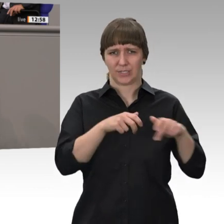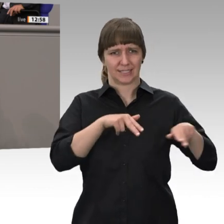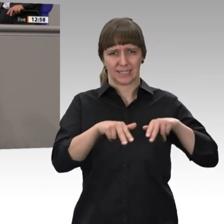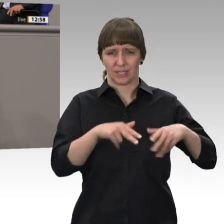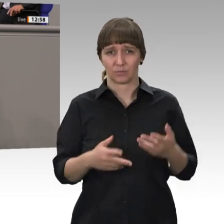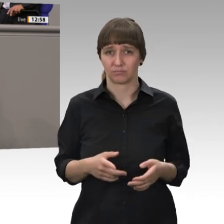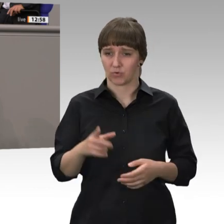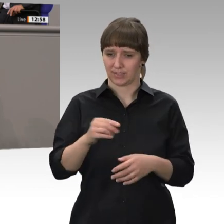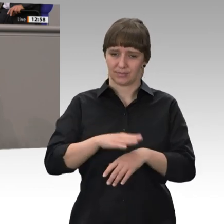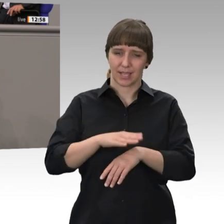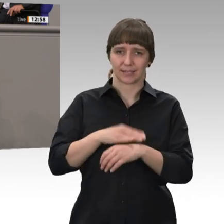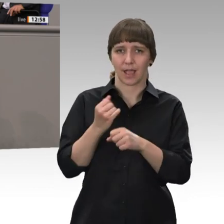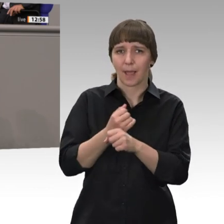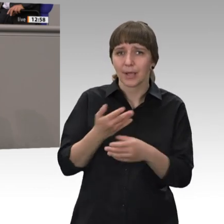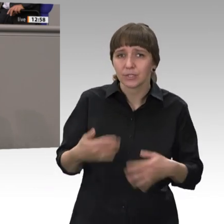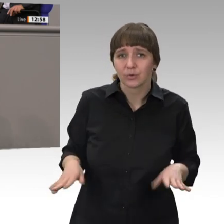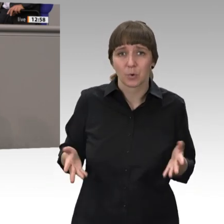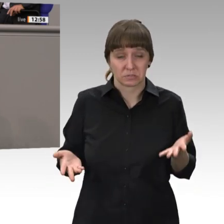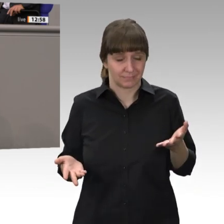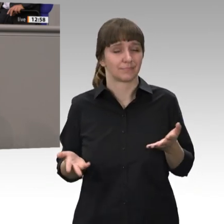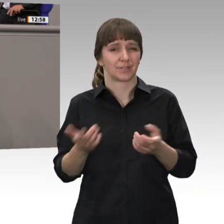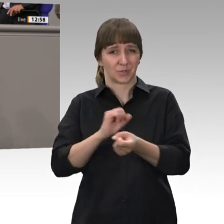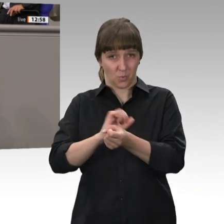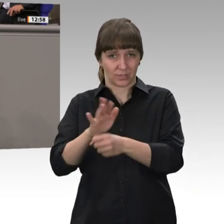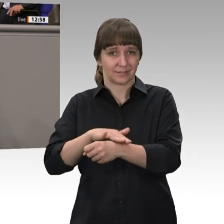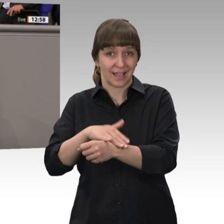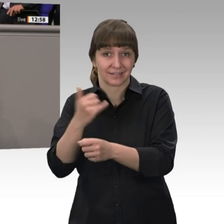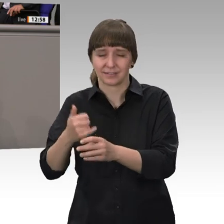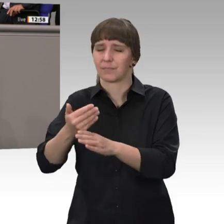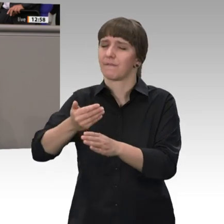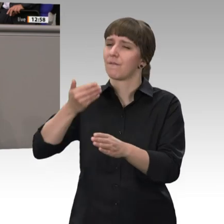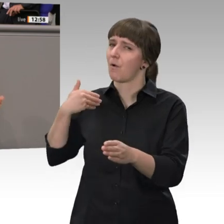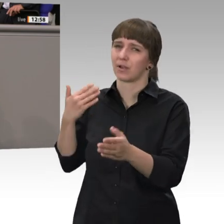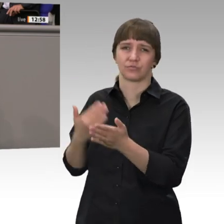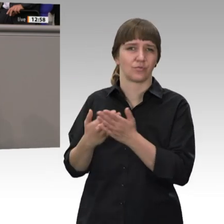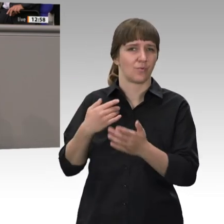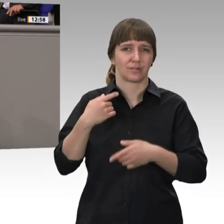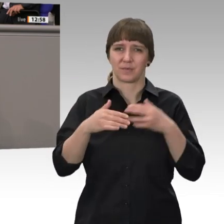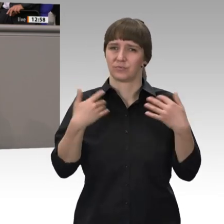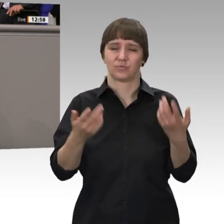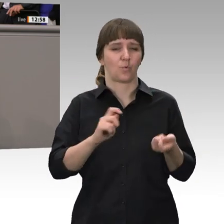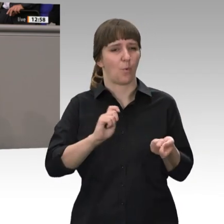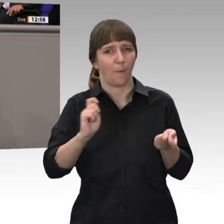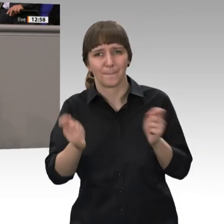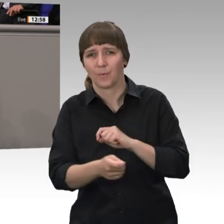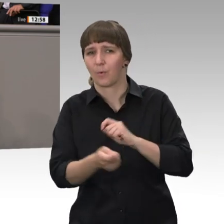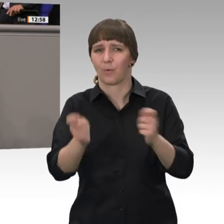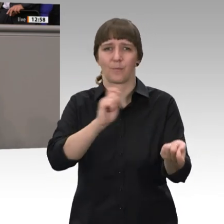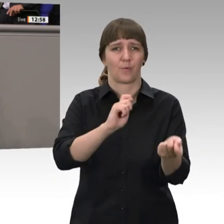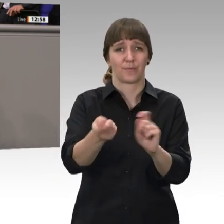Arbeitslosigkeit, nicht erst seit Coronazeiten, ist leider, weil immer wieder Umbrüche da sind, Arbeitslosenzeiten sind leider